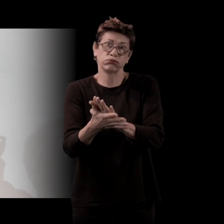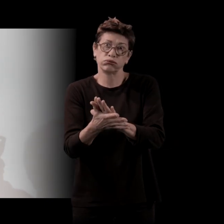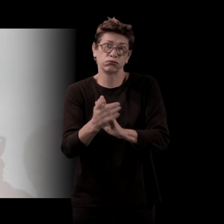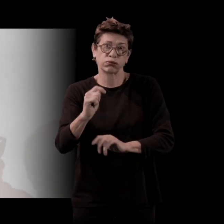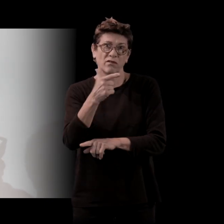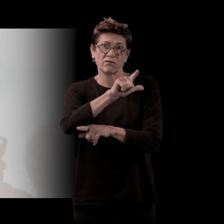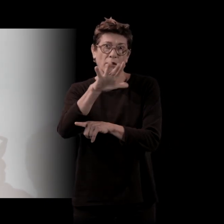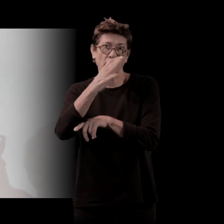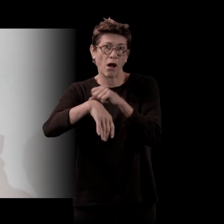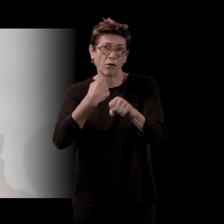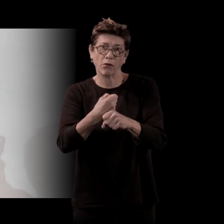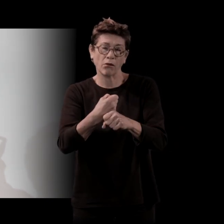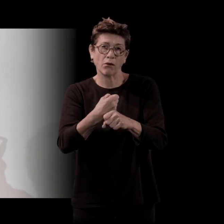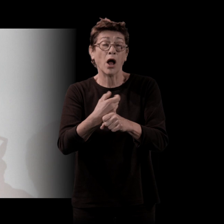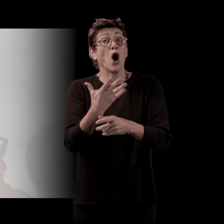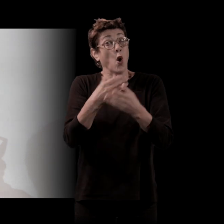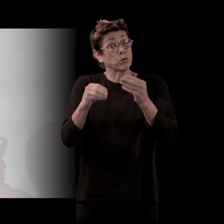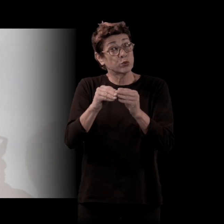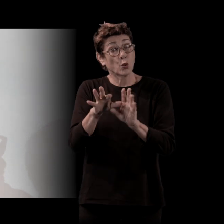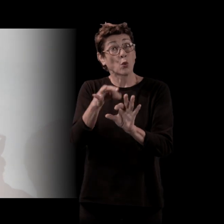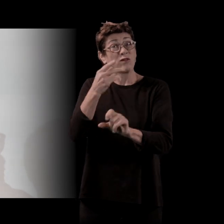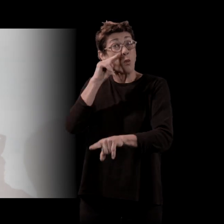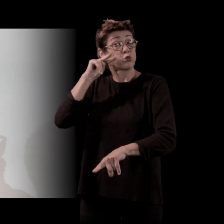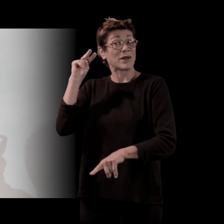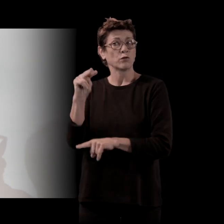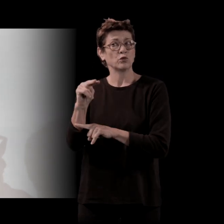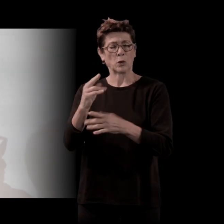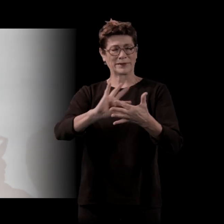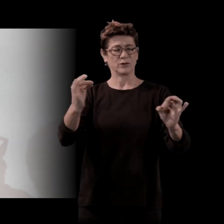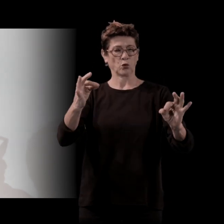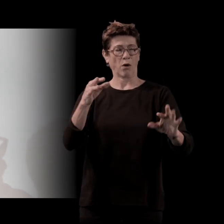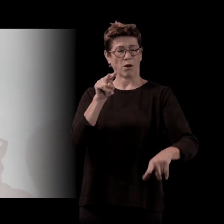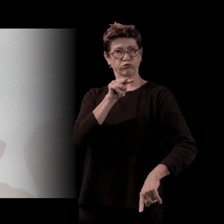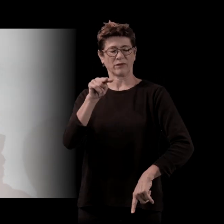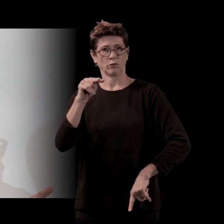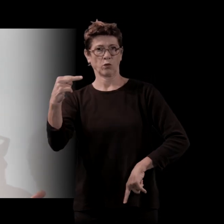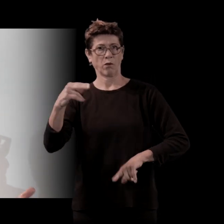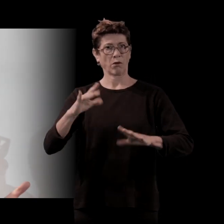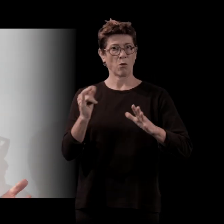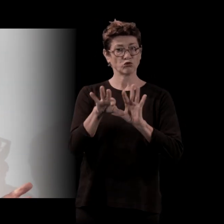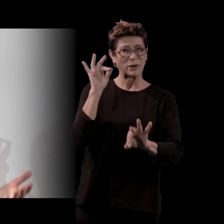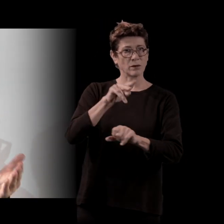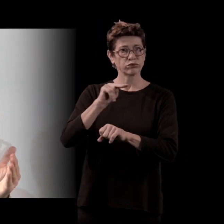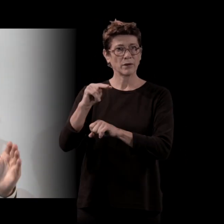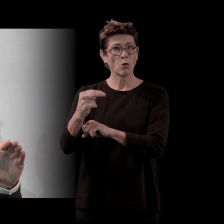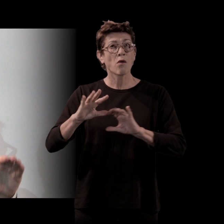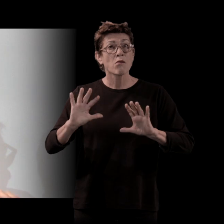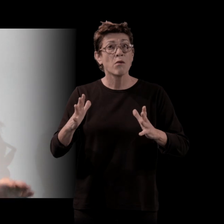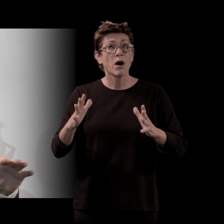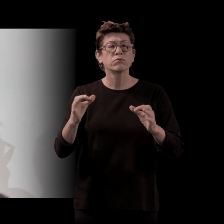de vue. Où on se met dans une histoire ? Comment on la raconte ? Comme au cinéma. Est-ce qu'on met... Vous savez, comme